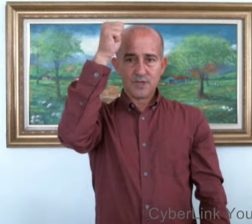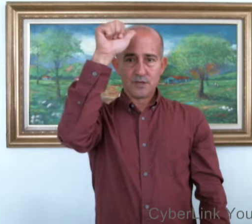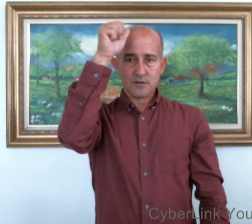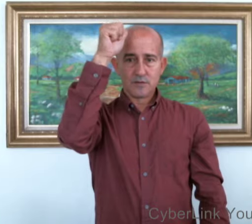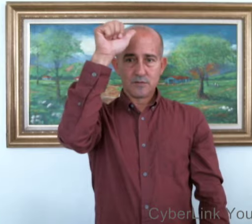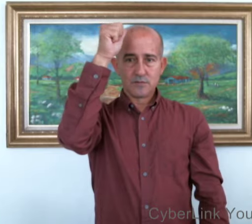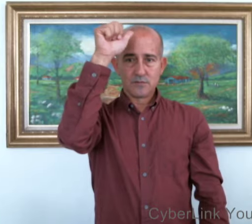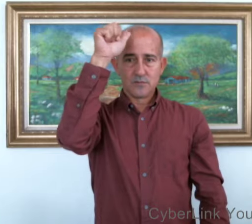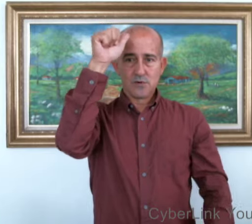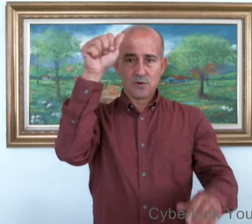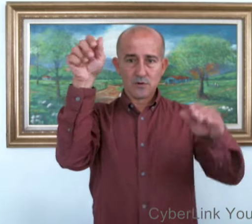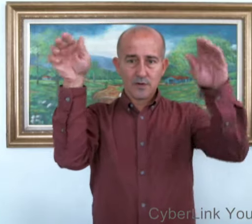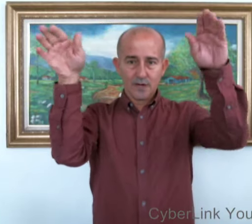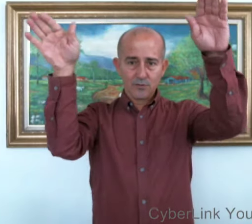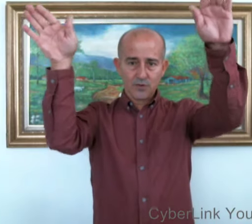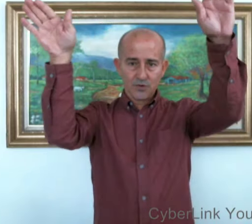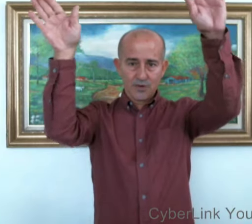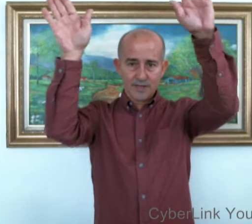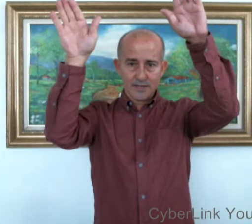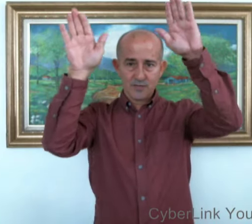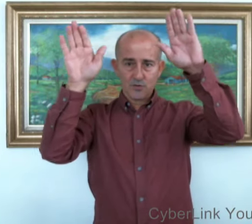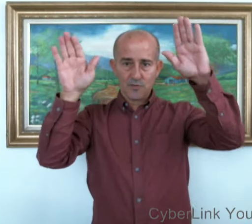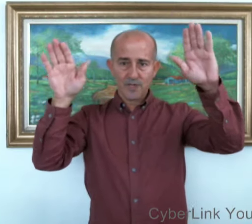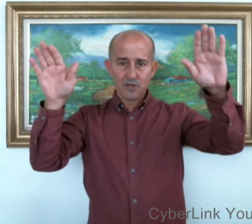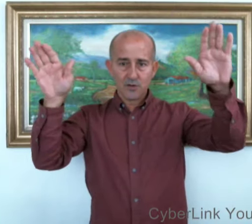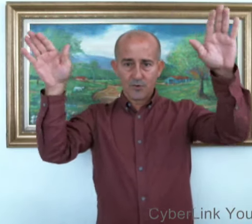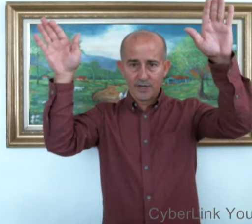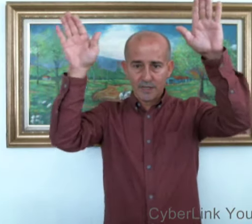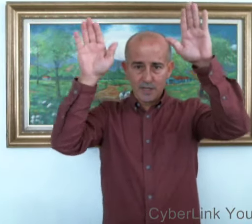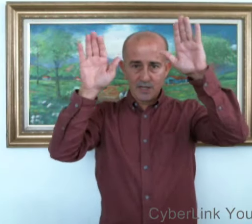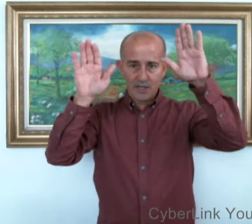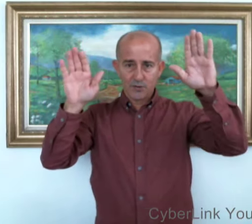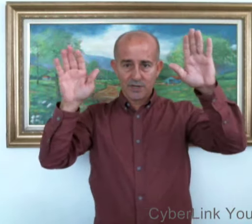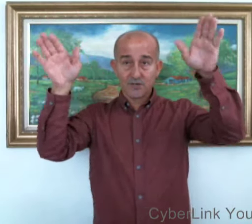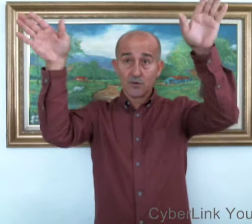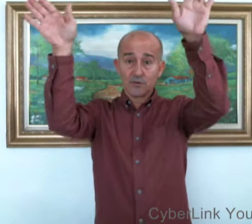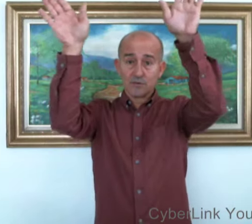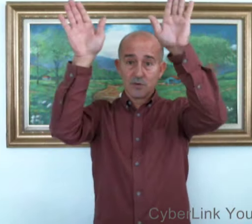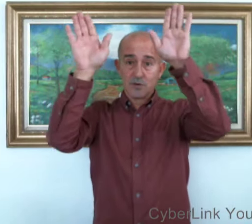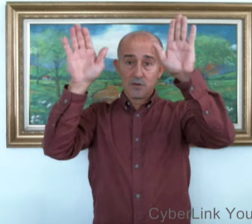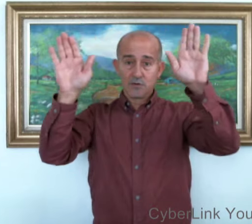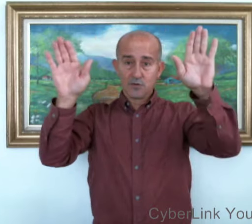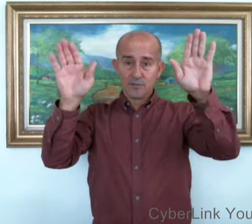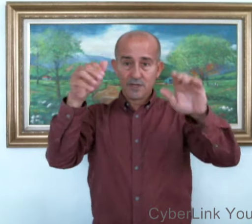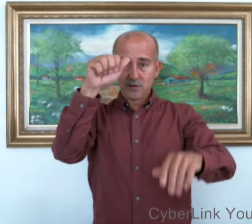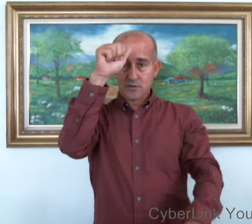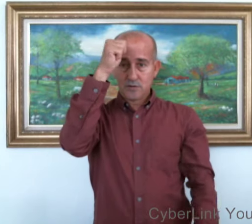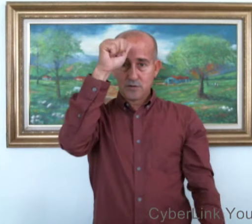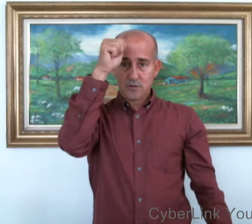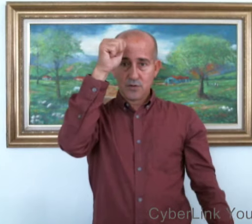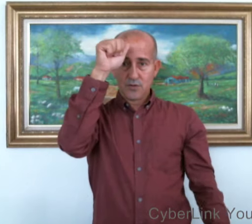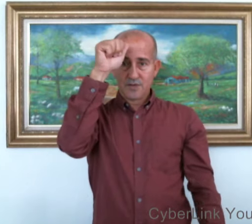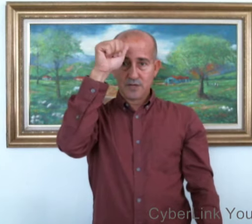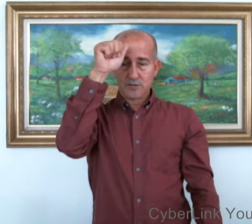Domingo. O. Algunos se lo hacen. Domingo por el día de adoración. Domingo o domingo.